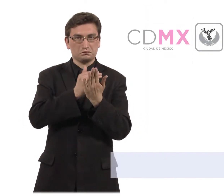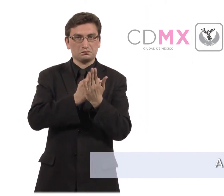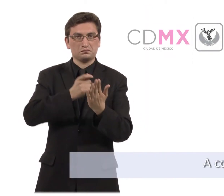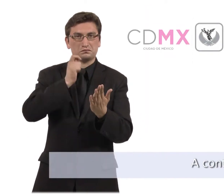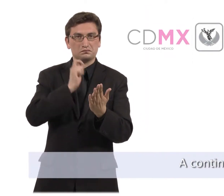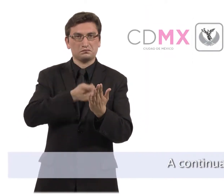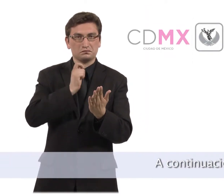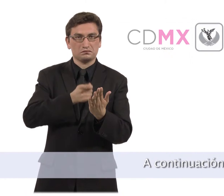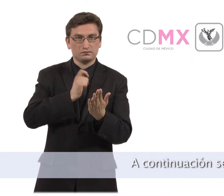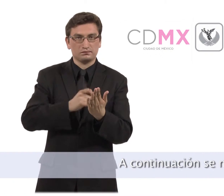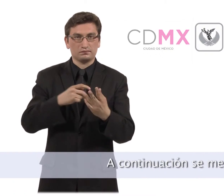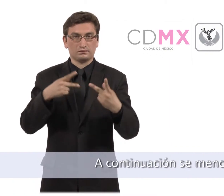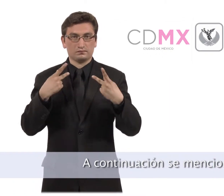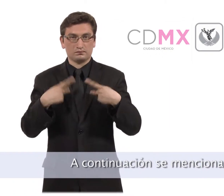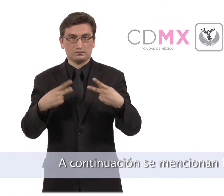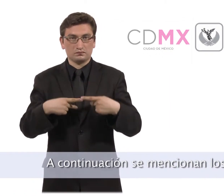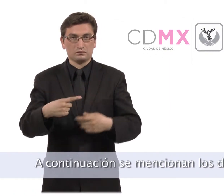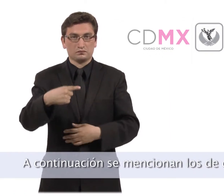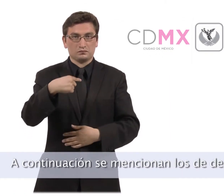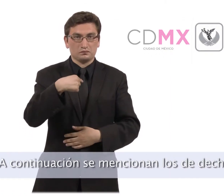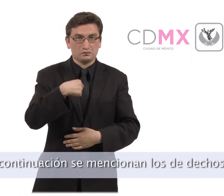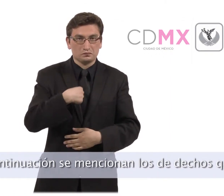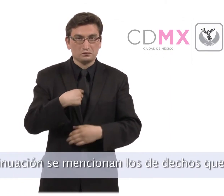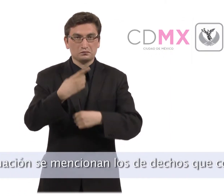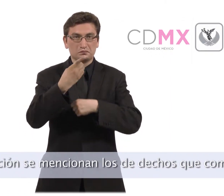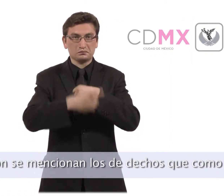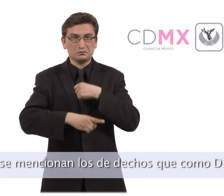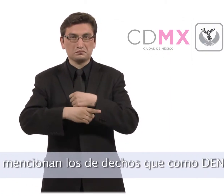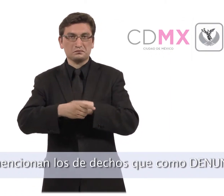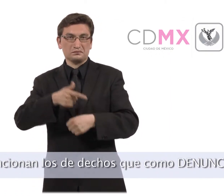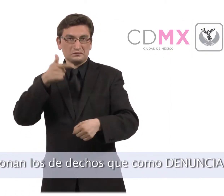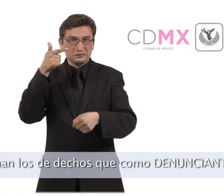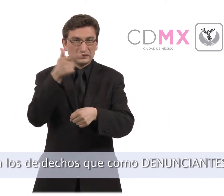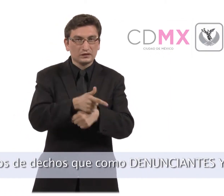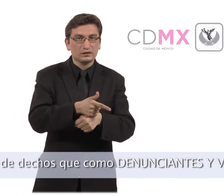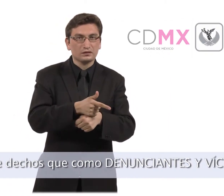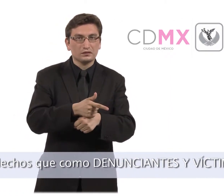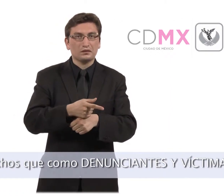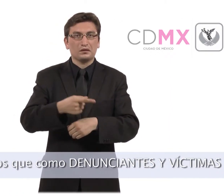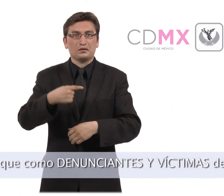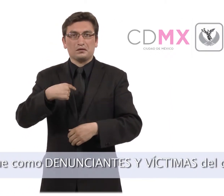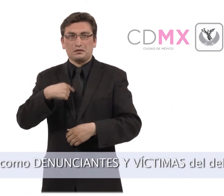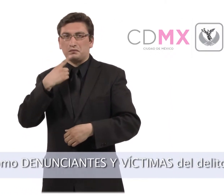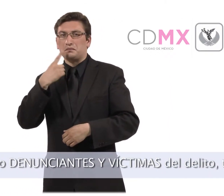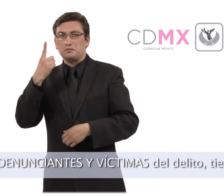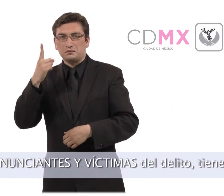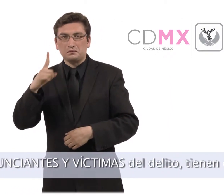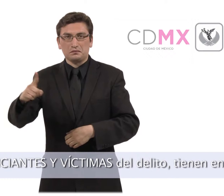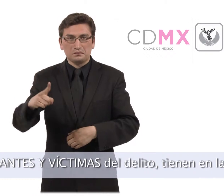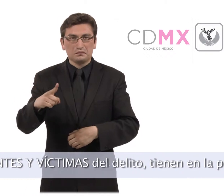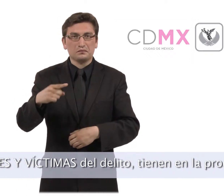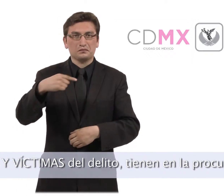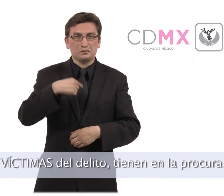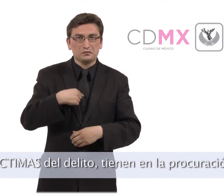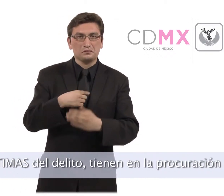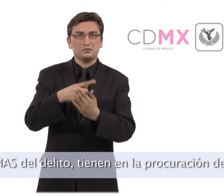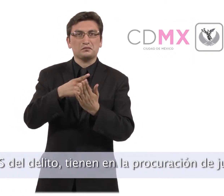A continuación se mencionan los derechos que como denunciantes y víctimas del delito tienen en la Procuración de Justicia.